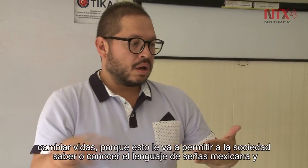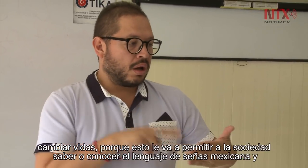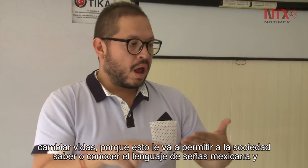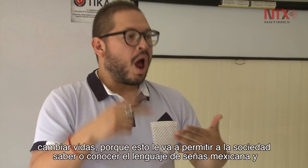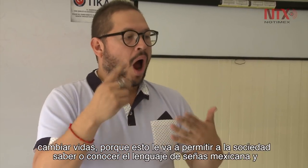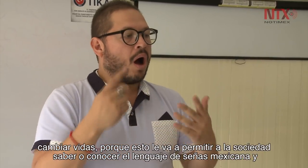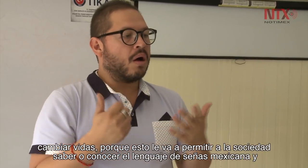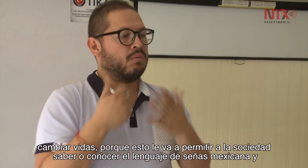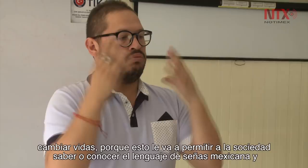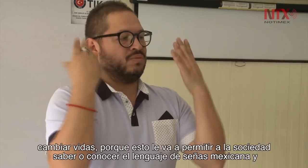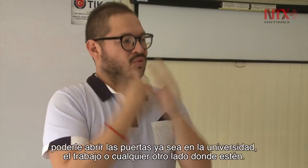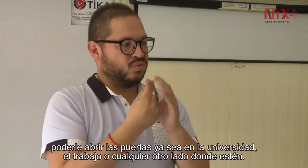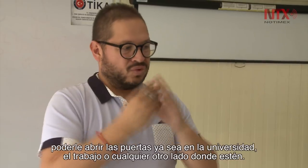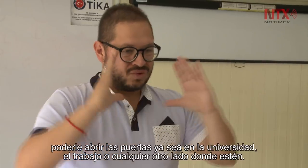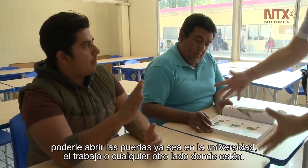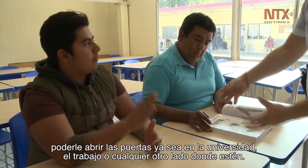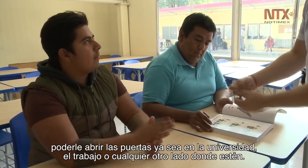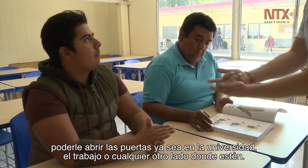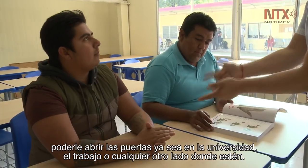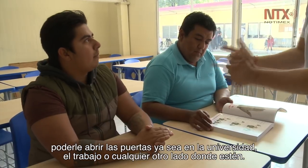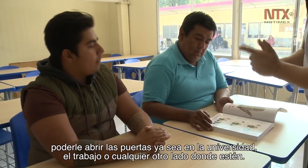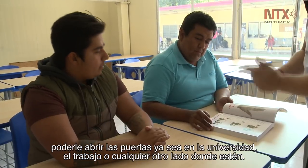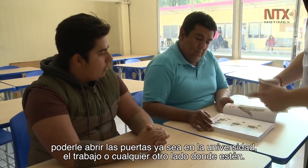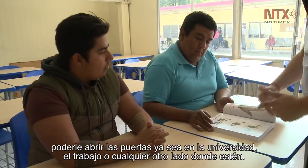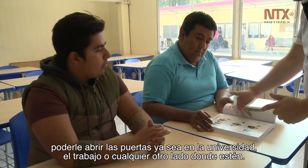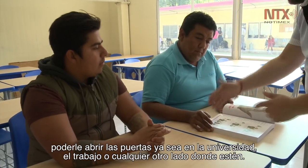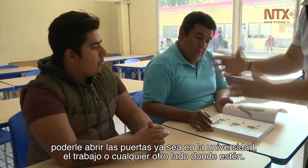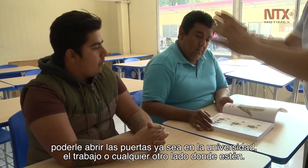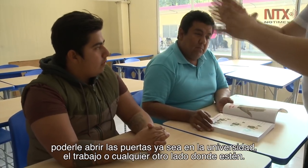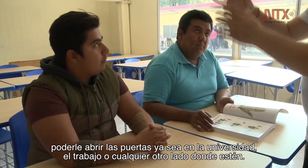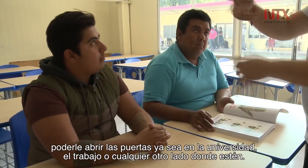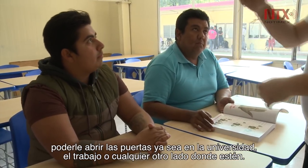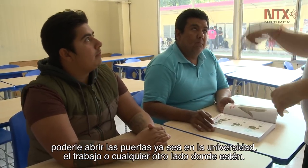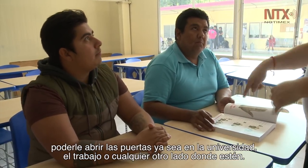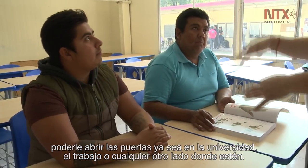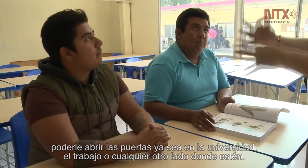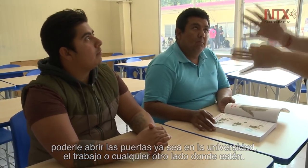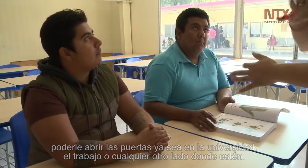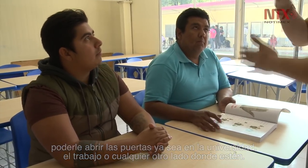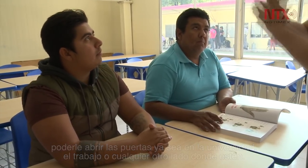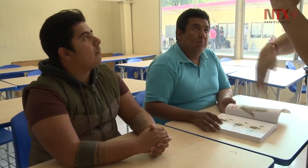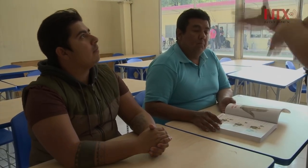y poderle abrir las puertas ya sea en la universidad, en el trabajo o en cualquier otro lado donde esté.